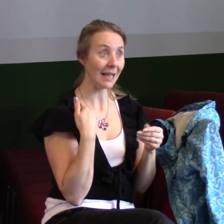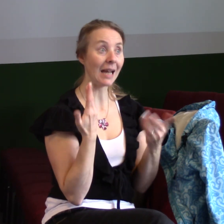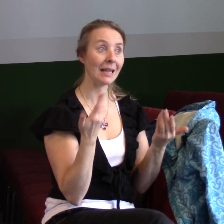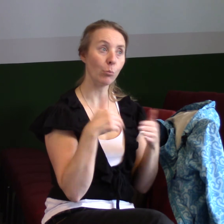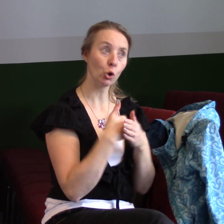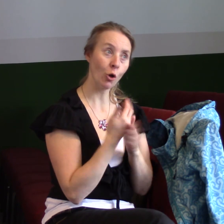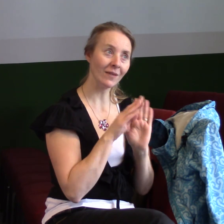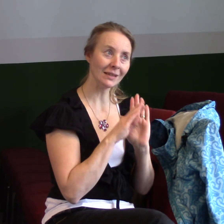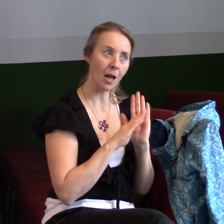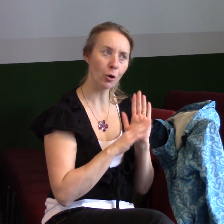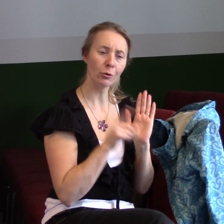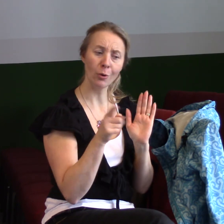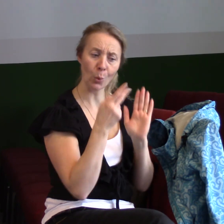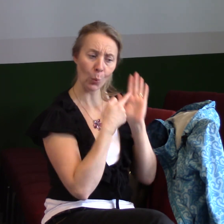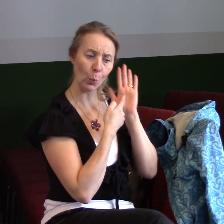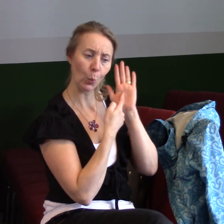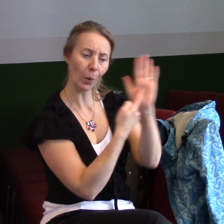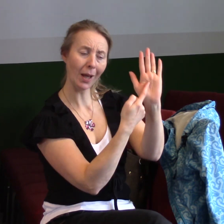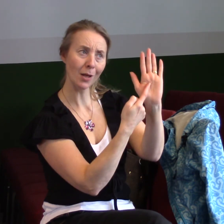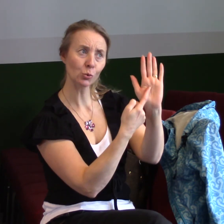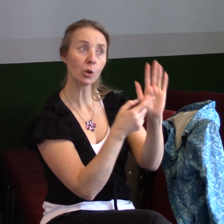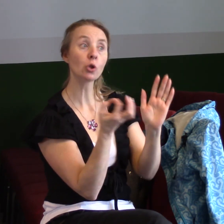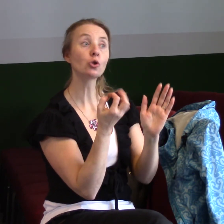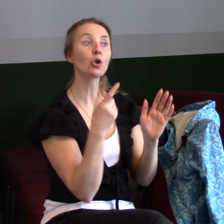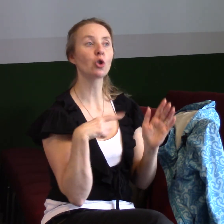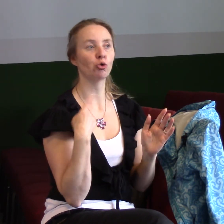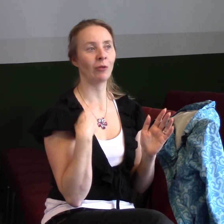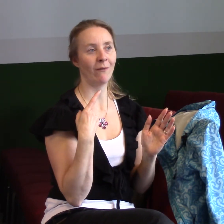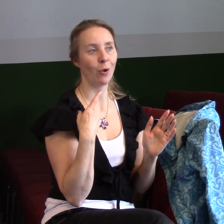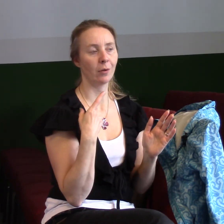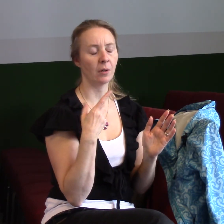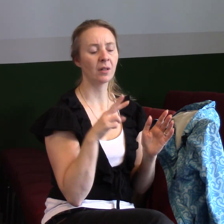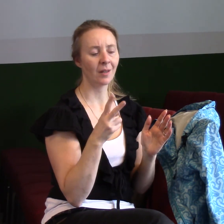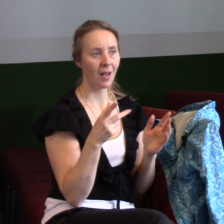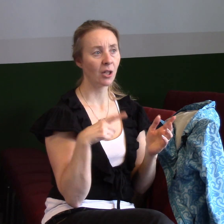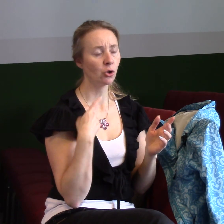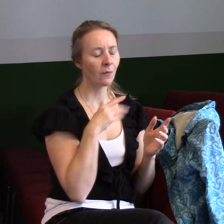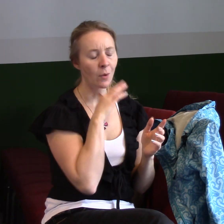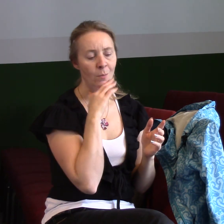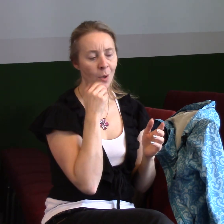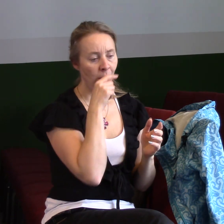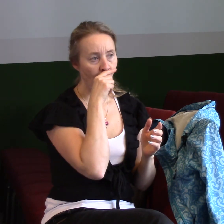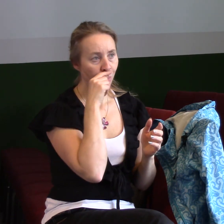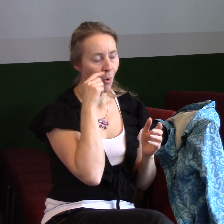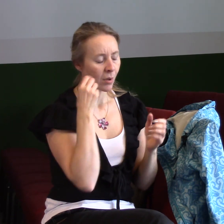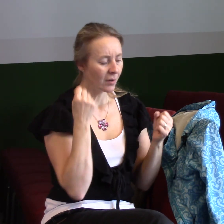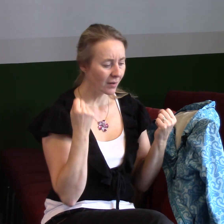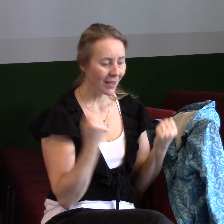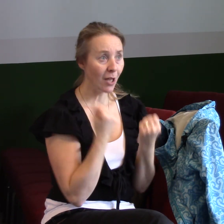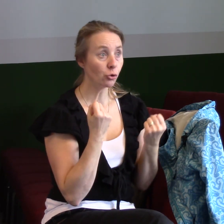realitu běžného života. Života, který je někdy strašně těžký a někdy hrozně bolí. Ale v tom všem, když Bůh